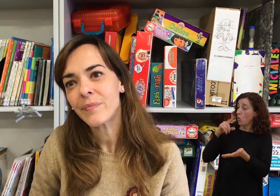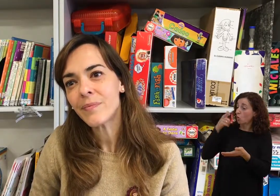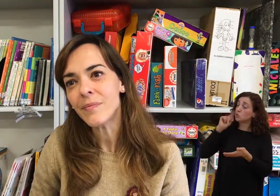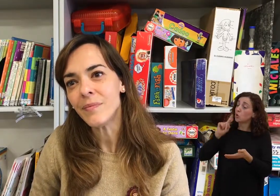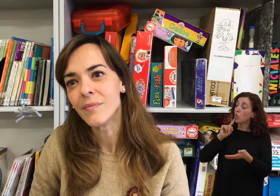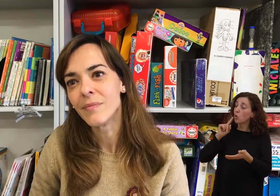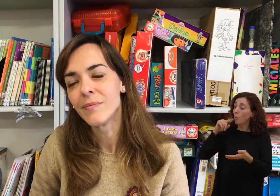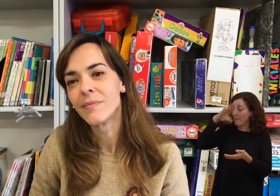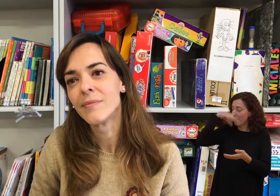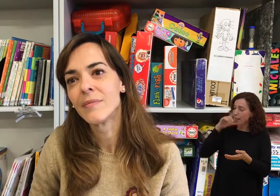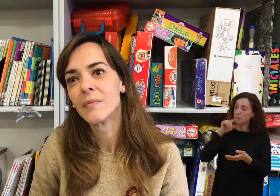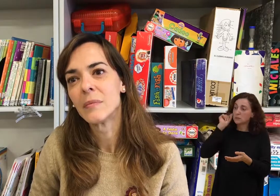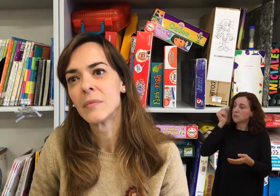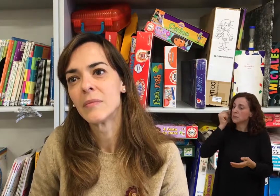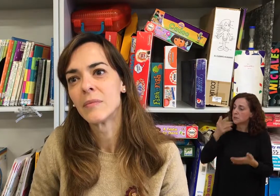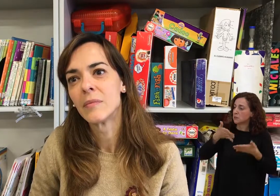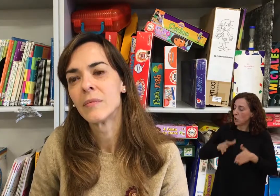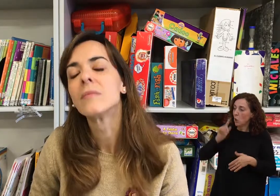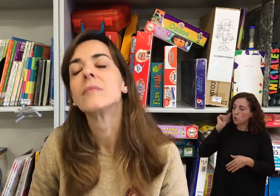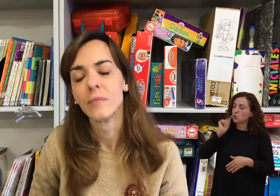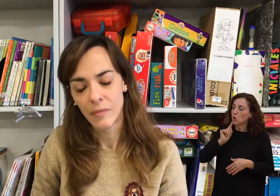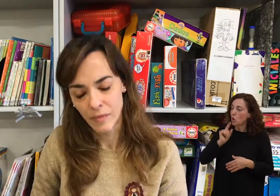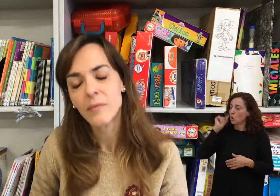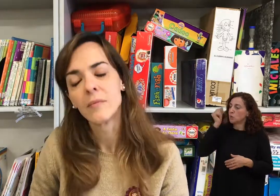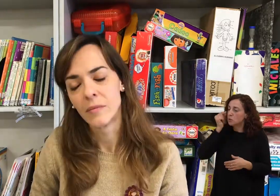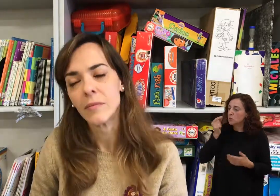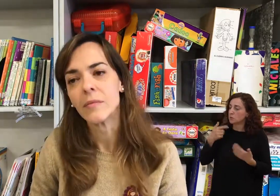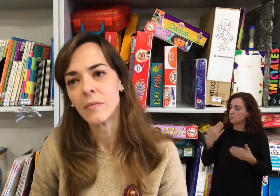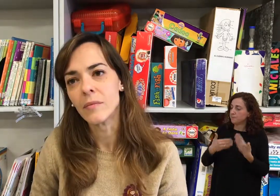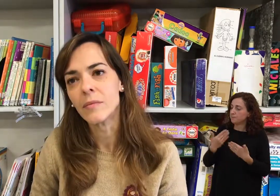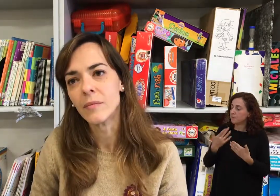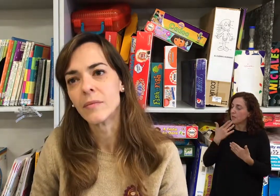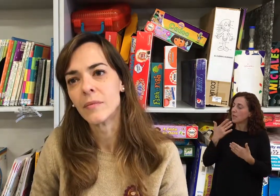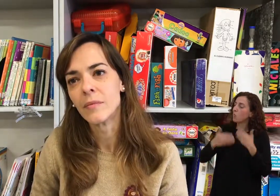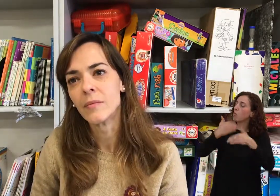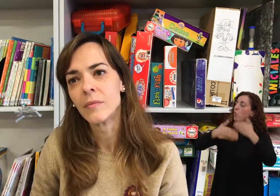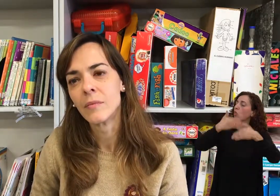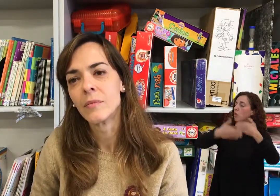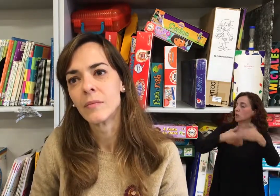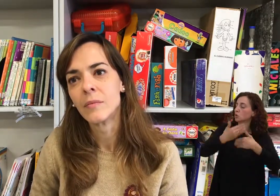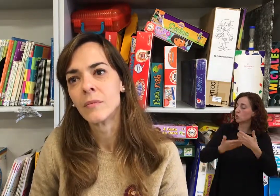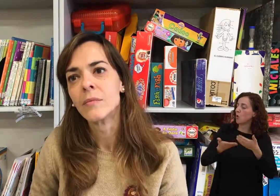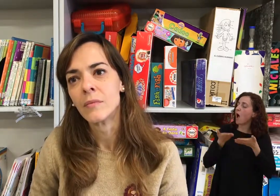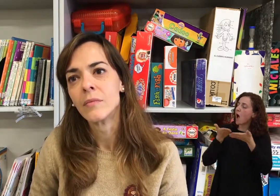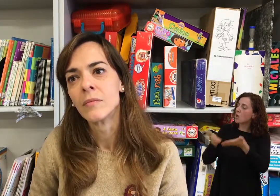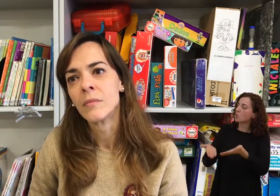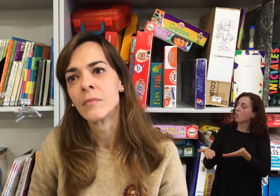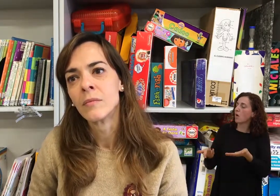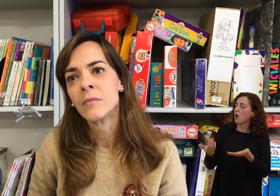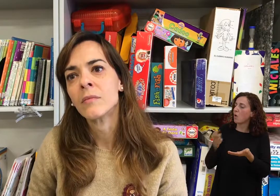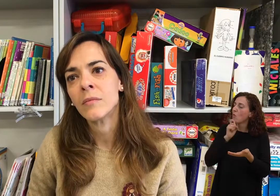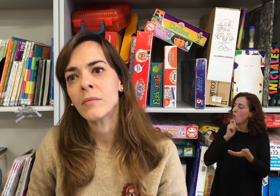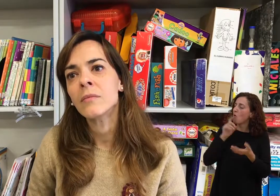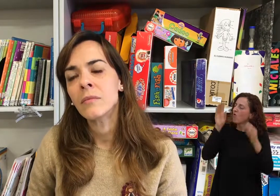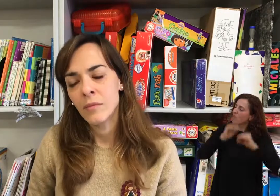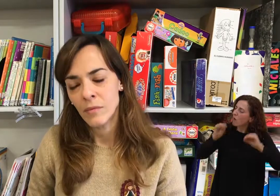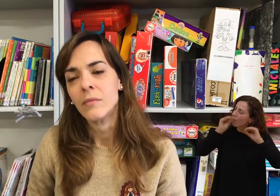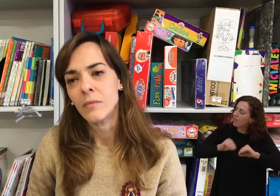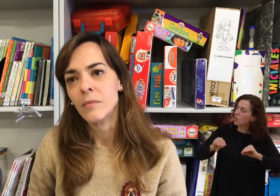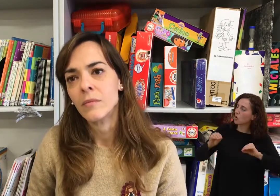inicial, cuando los padres, por ejemplo, descubren que su hijo es sordo, y durante el proceso, pues de formación de los padres en la